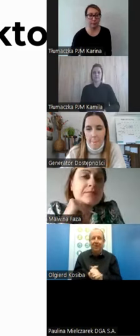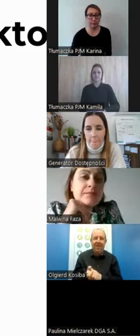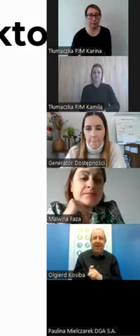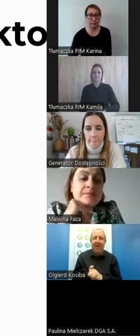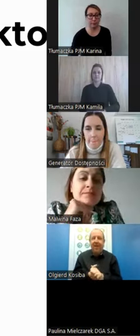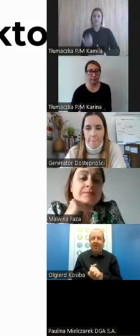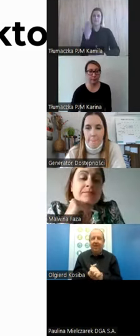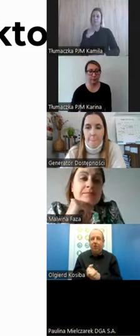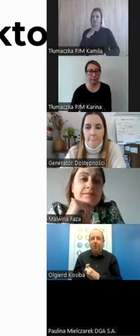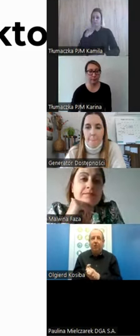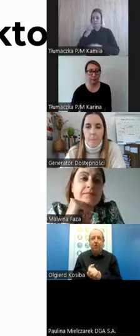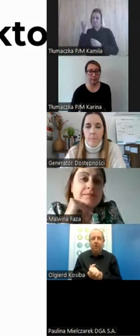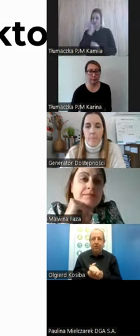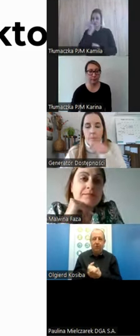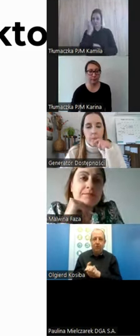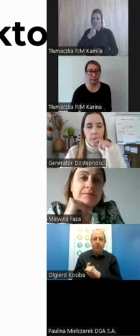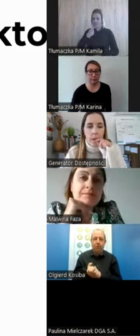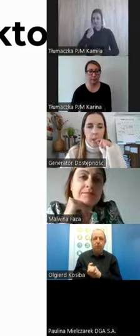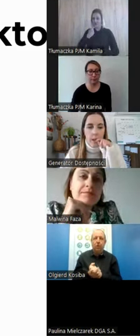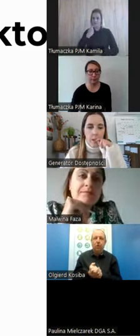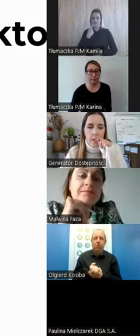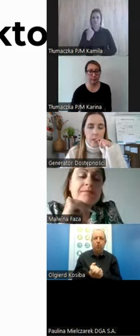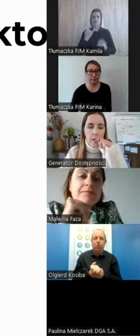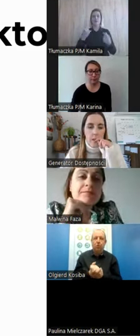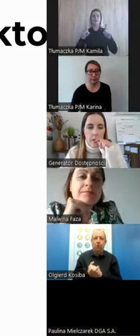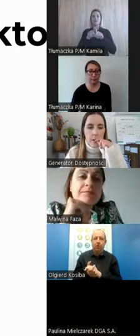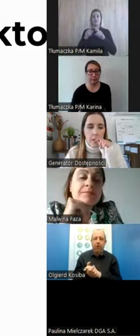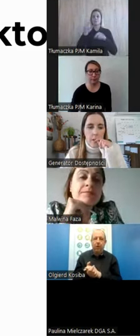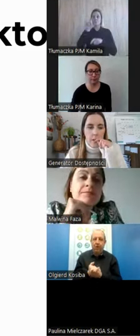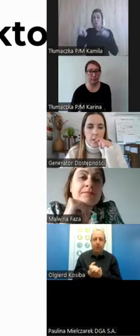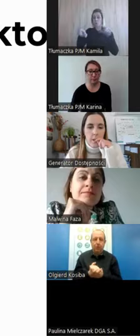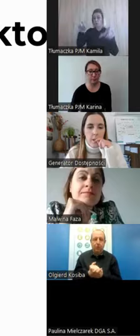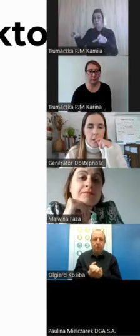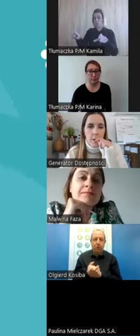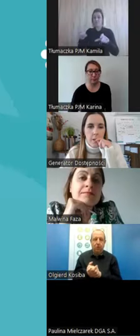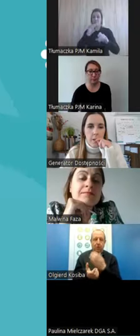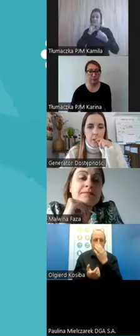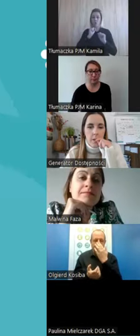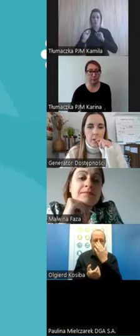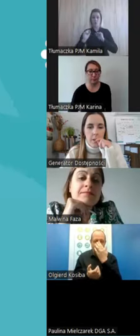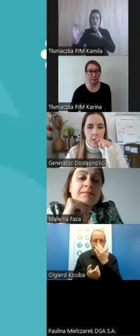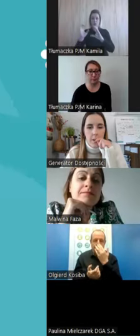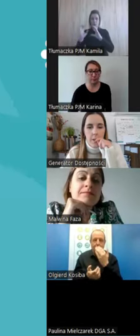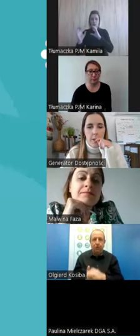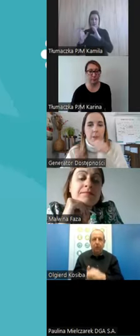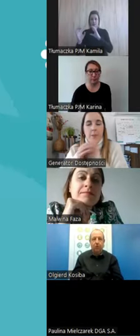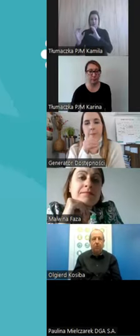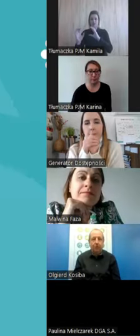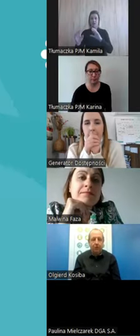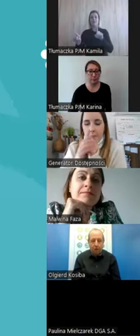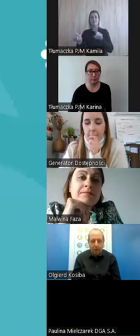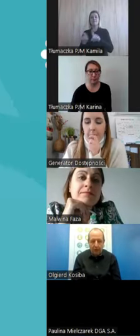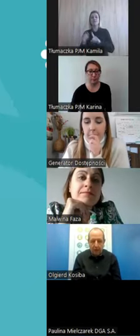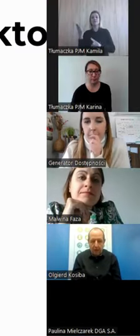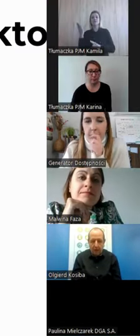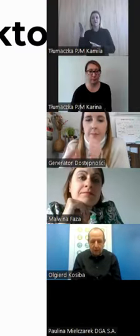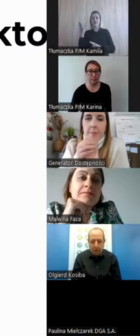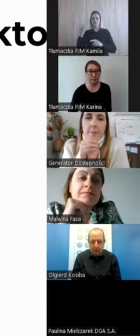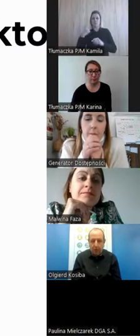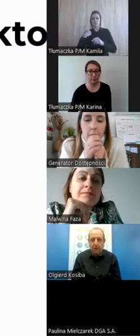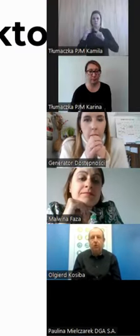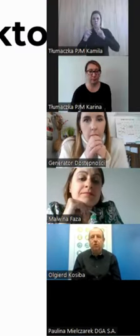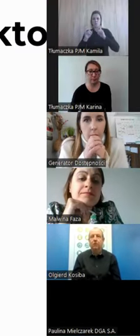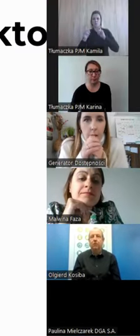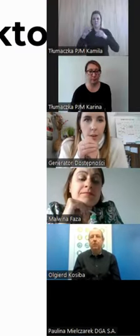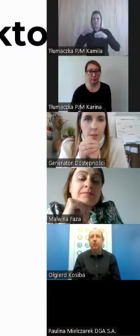punktu widzenia. No i oczywiście są osoby, które nie komunikują się w żaden sposób. I też całkiem niedawno o tym rozmawialiśmy, że